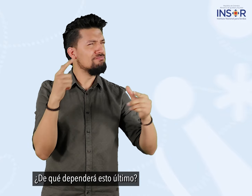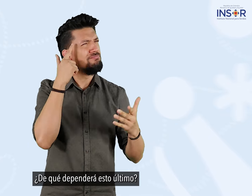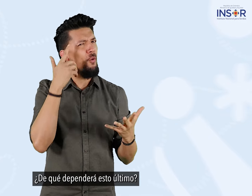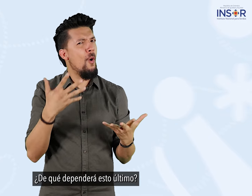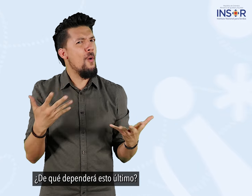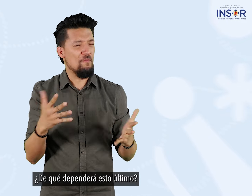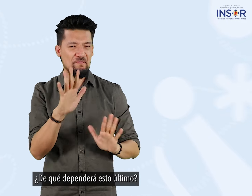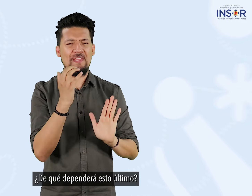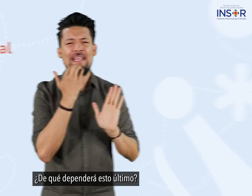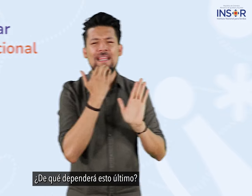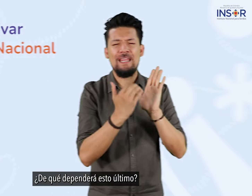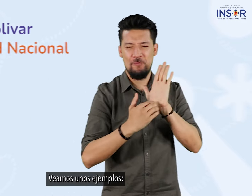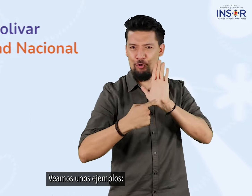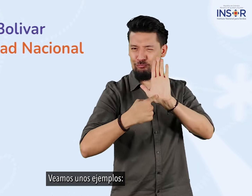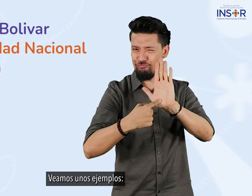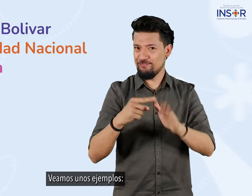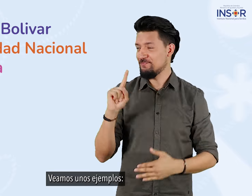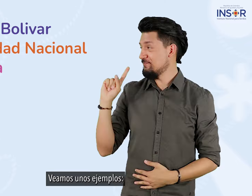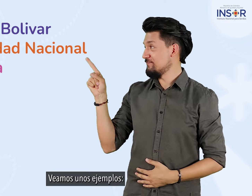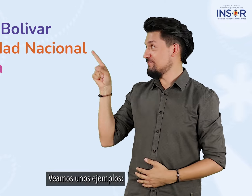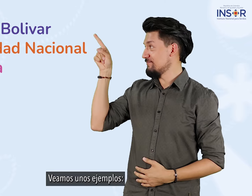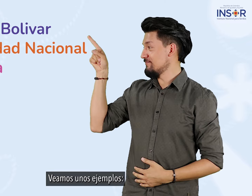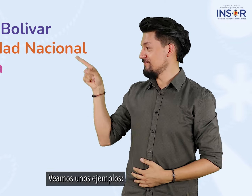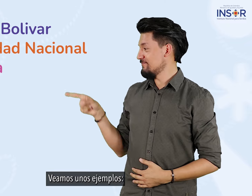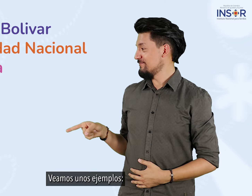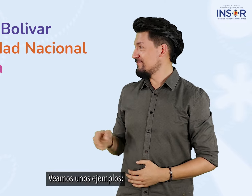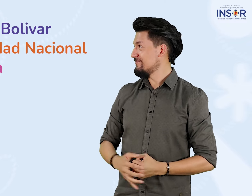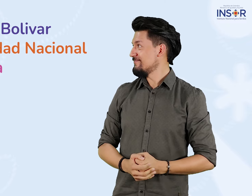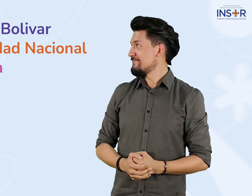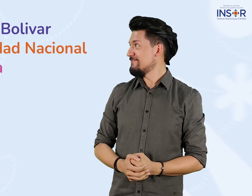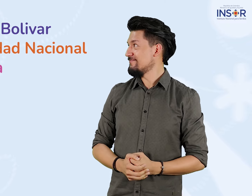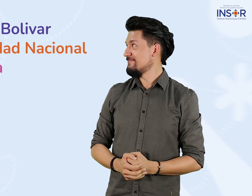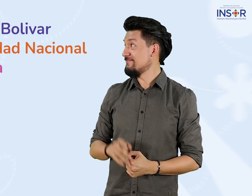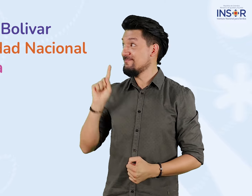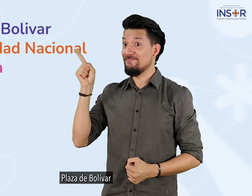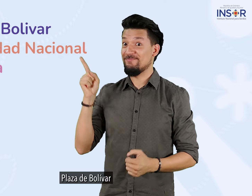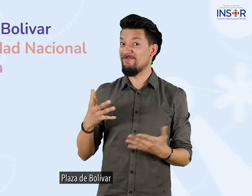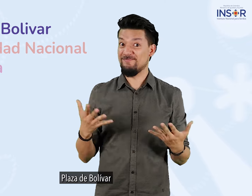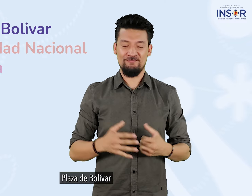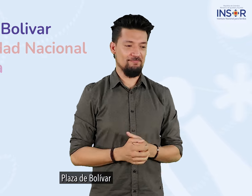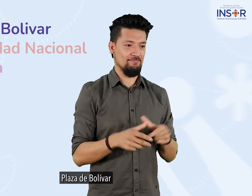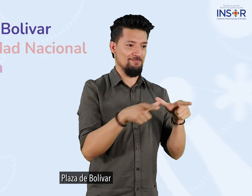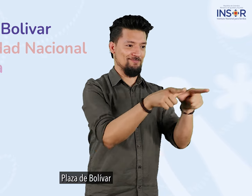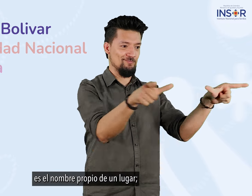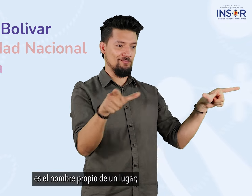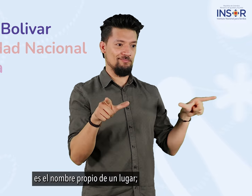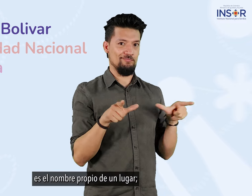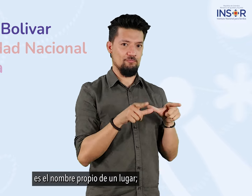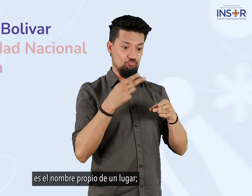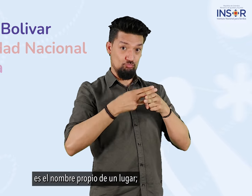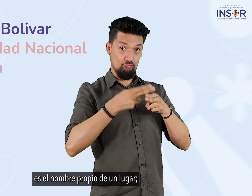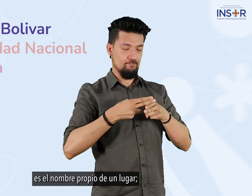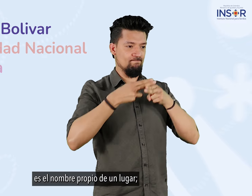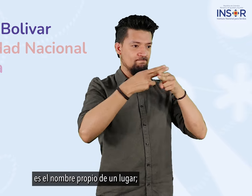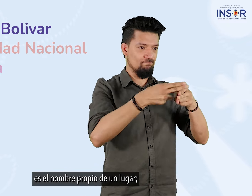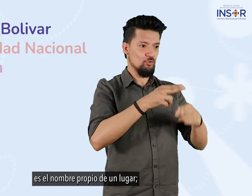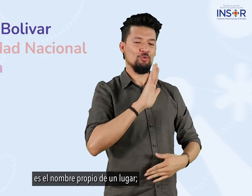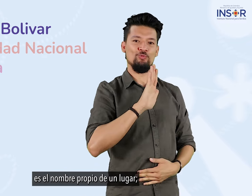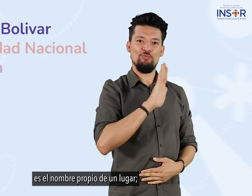que dependerá esto último veamos unos ejemplos plaza de bolívar es el nombre propio de un lugar